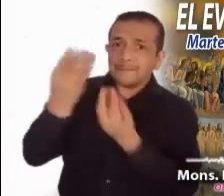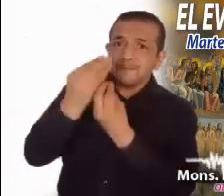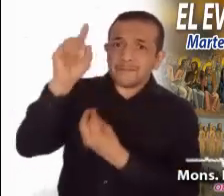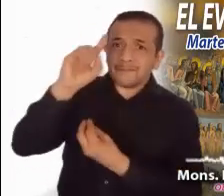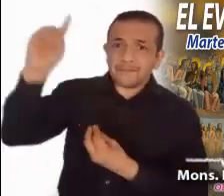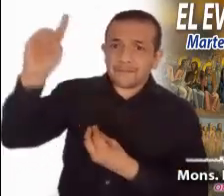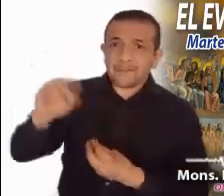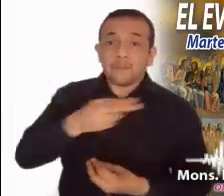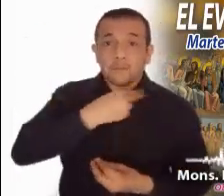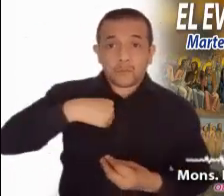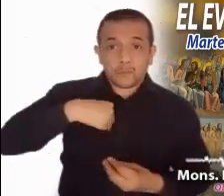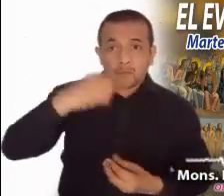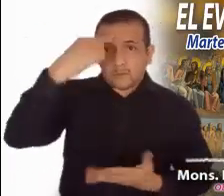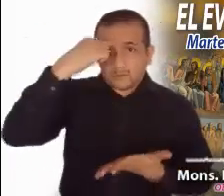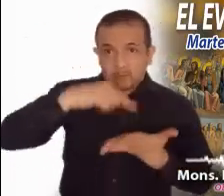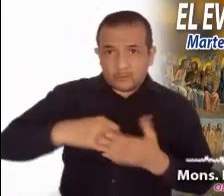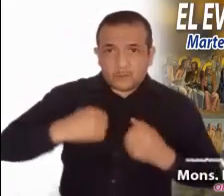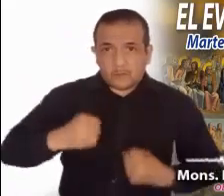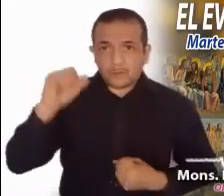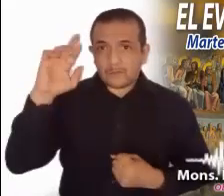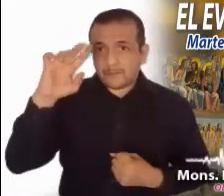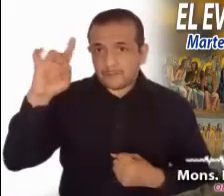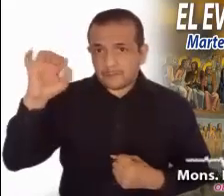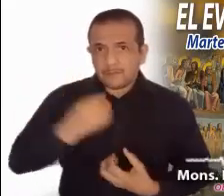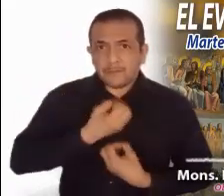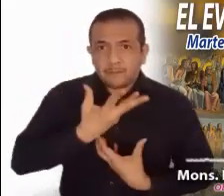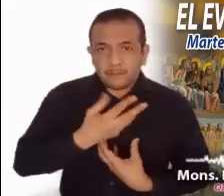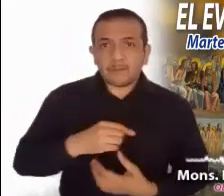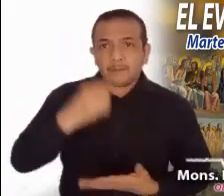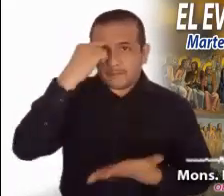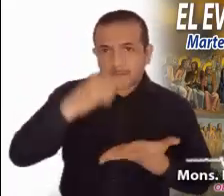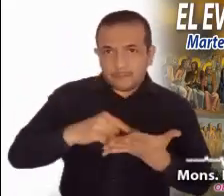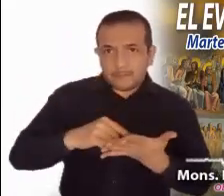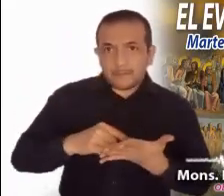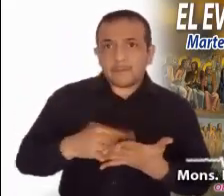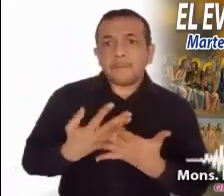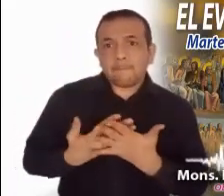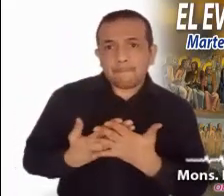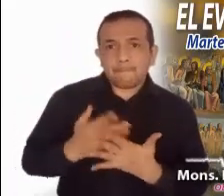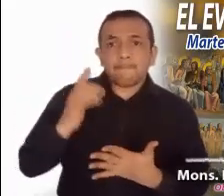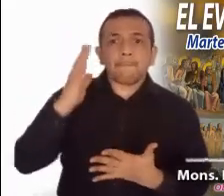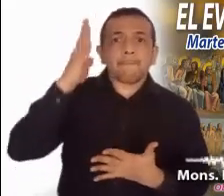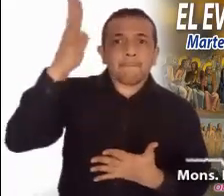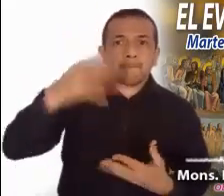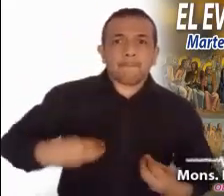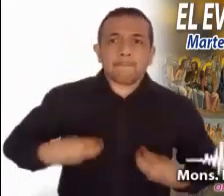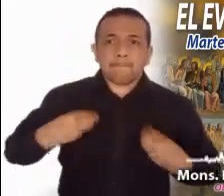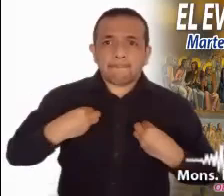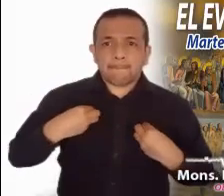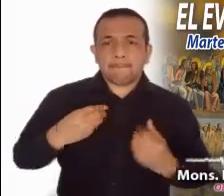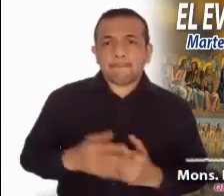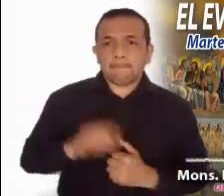Afirmamos en el credo, espero en la resurrección de los muertos y la vida del mundo futuro. Es nuestra